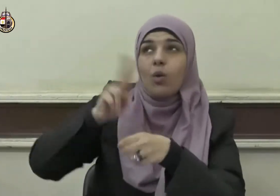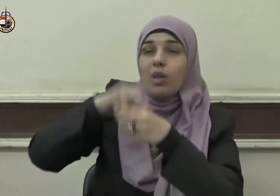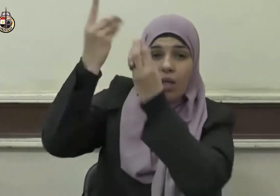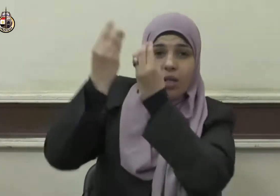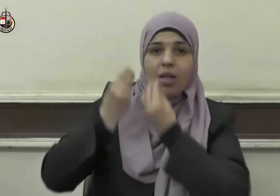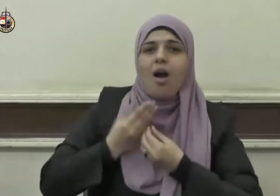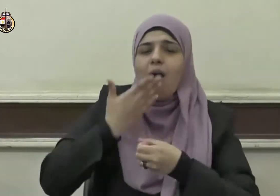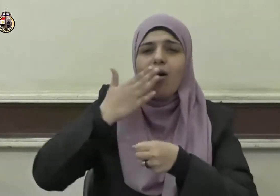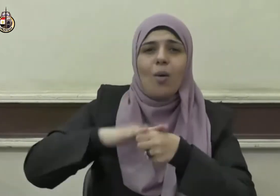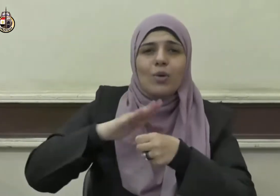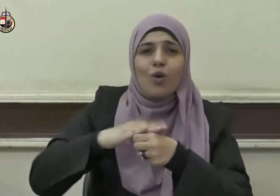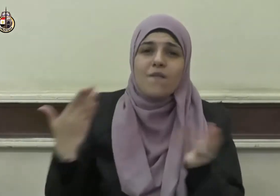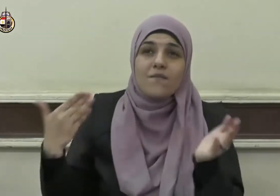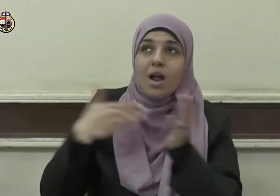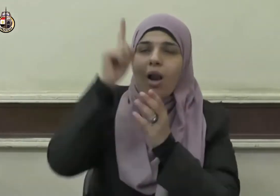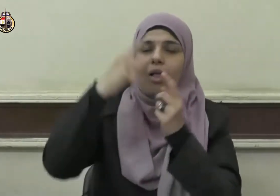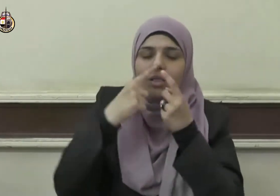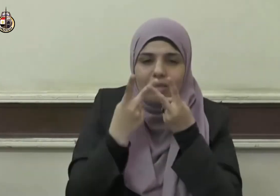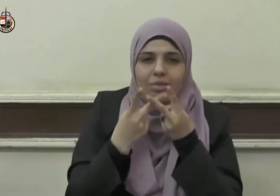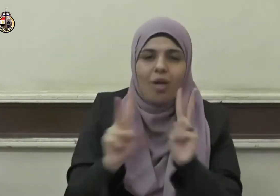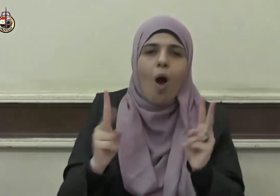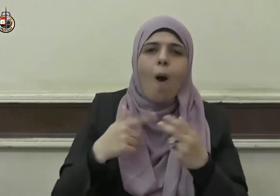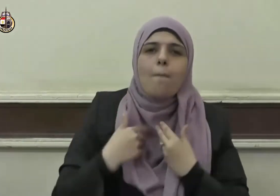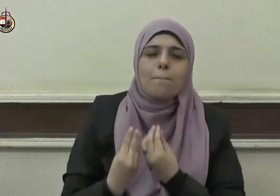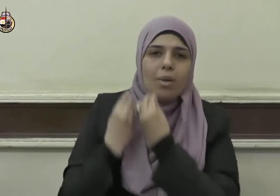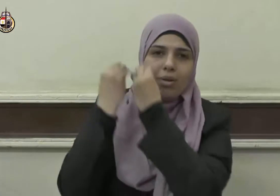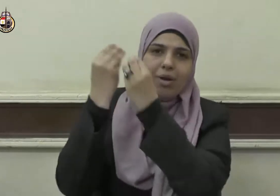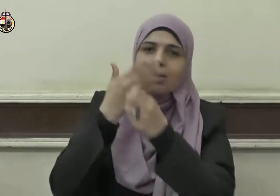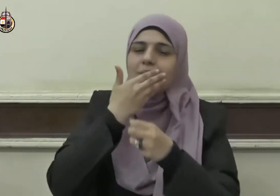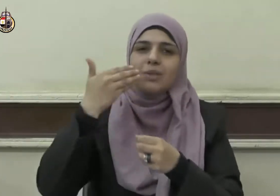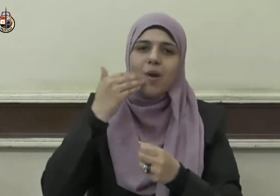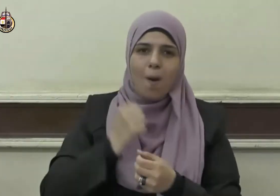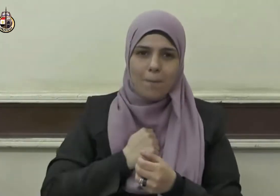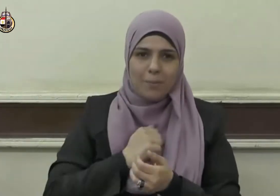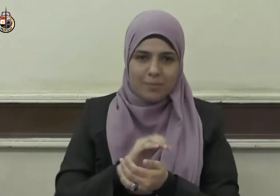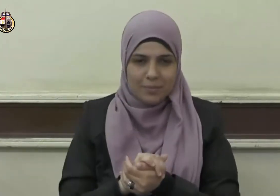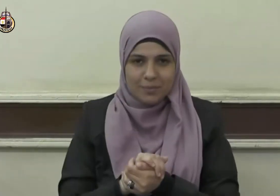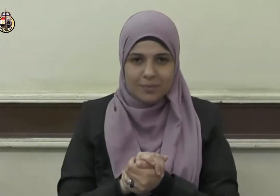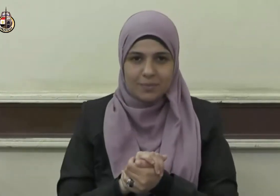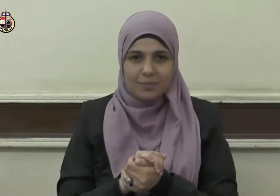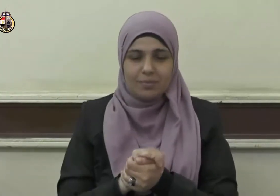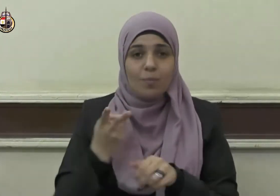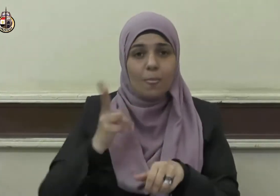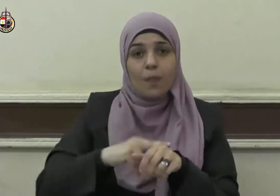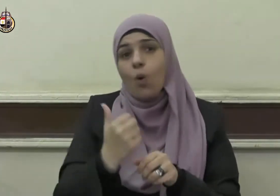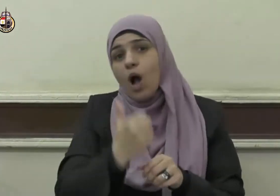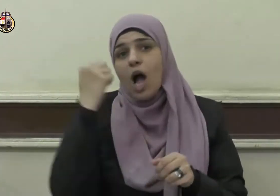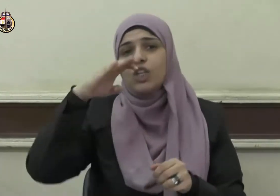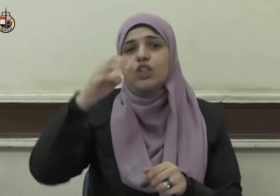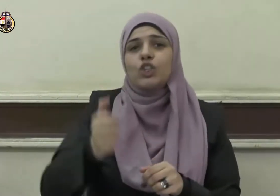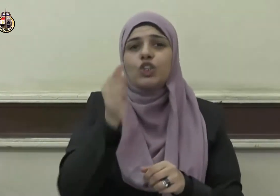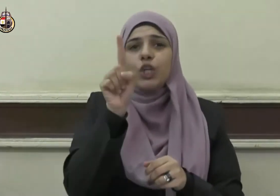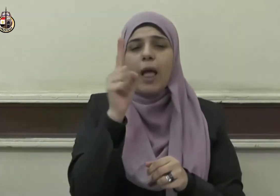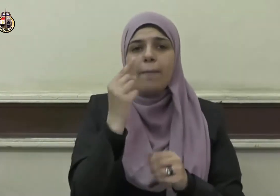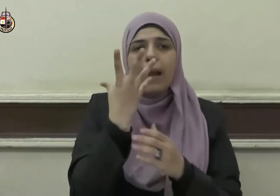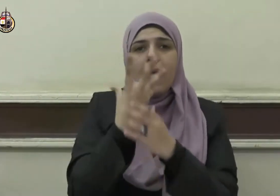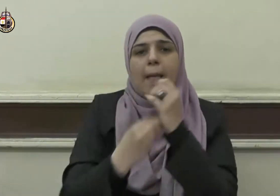وتسلَّمه مني متقبَّلاً وعن جابر بن عبد الله رضي الله